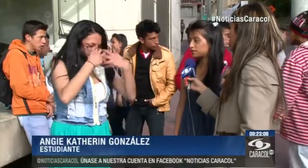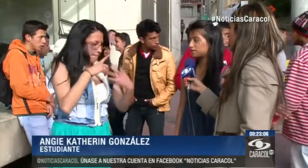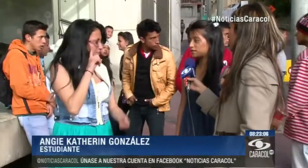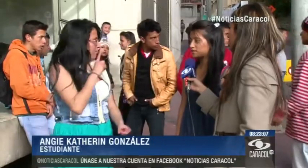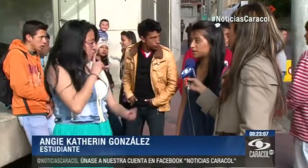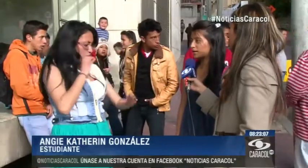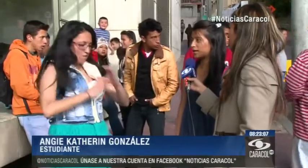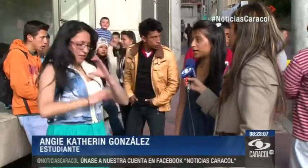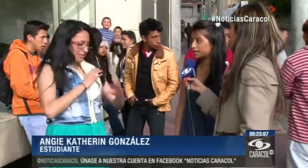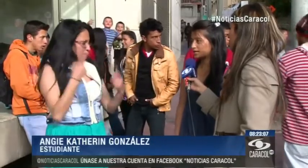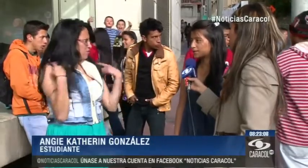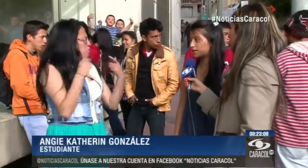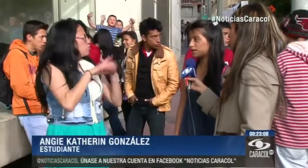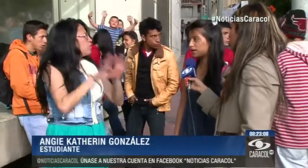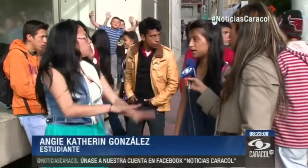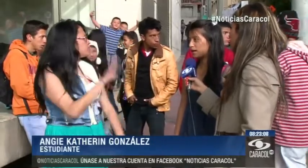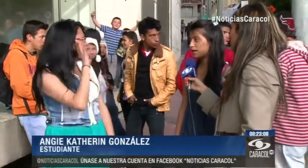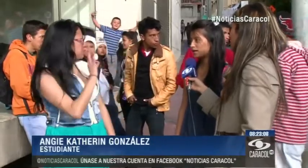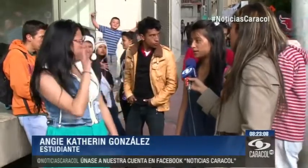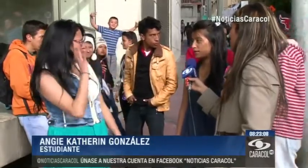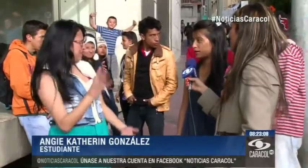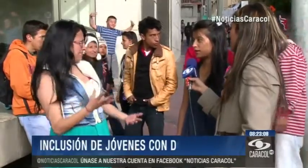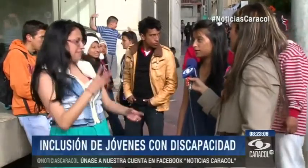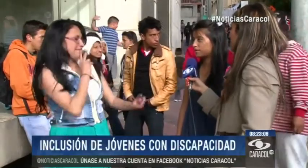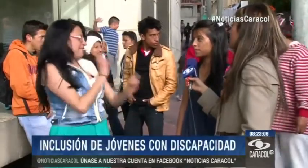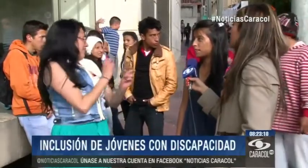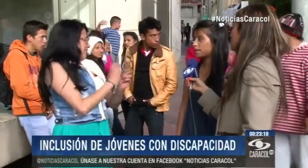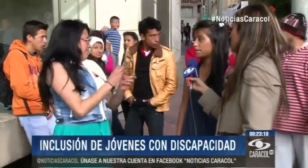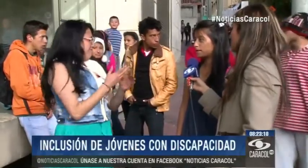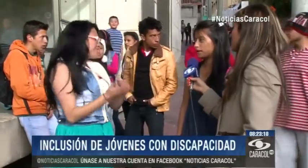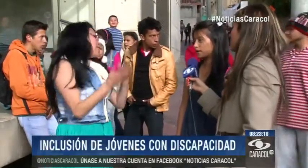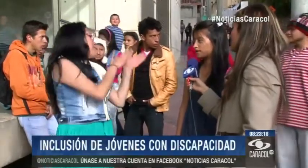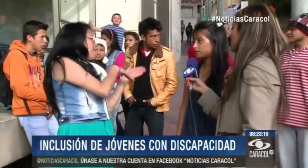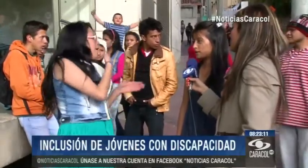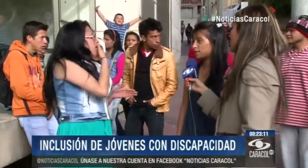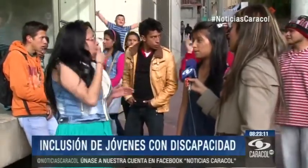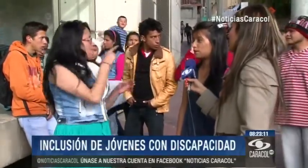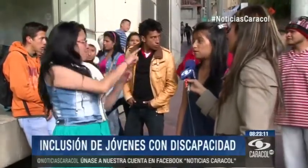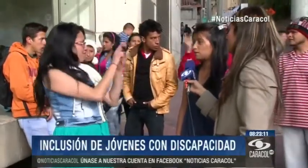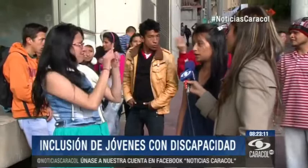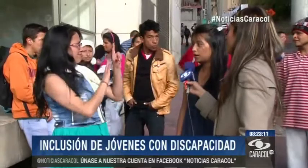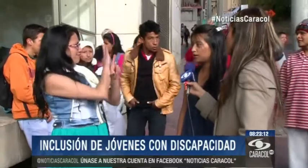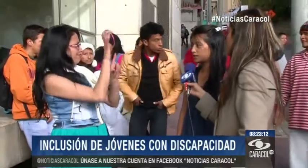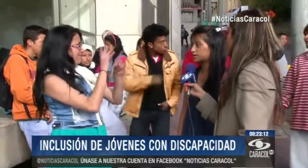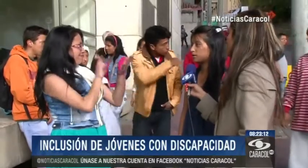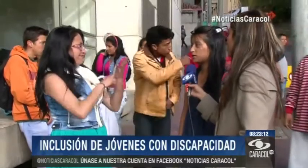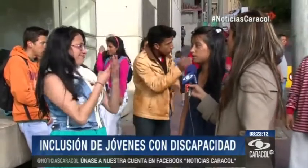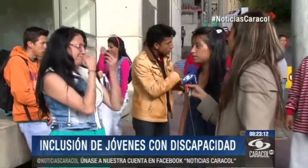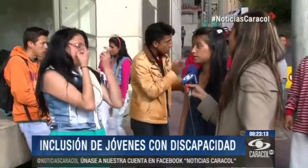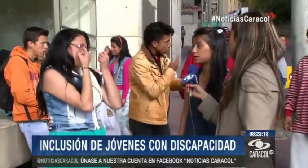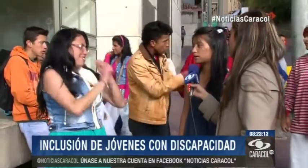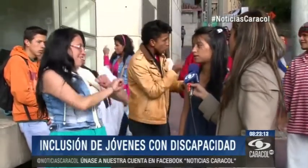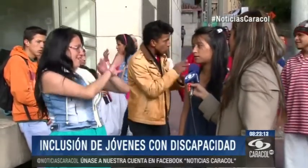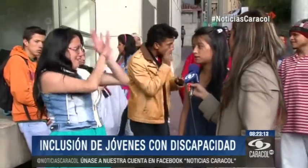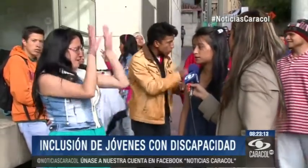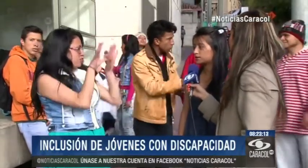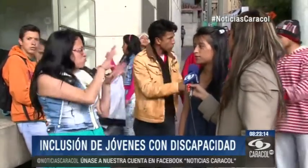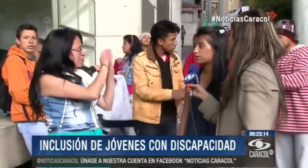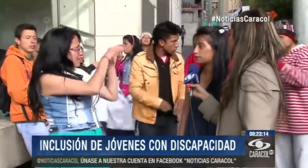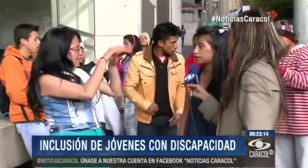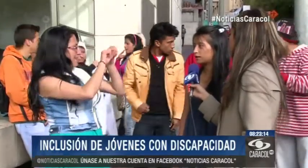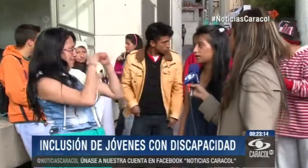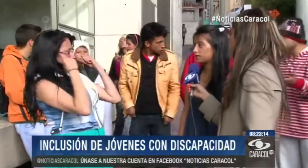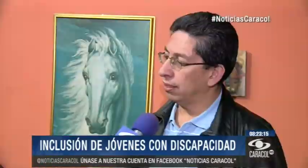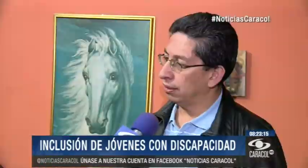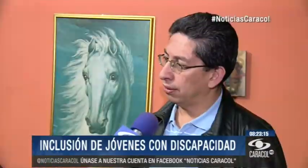eran muy difíciles porque leer el español era complicado y era difícil, pero hoy ahora es mejor porque todo es